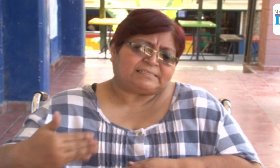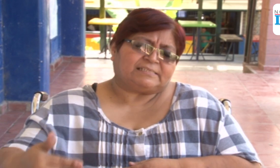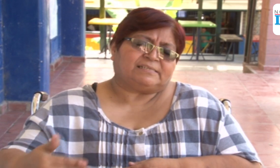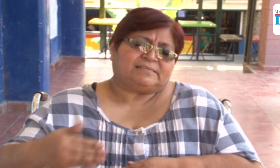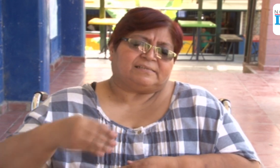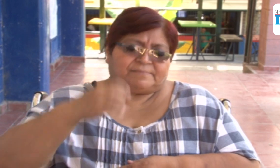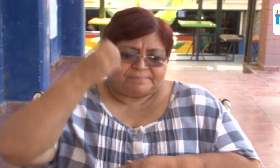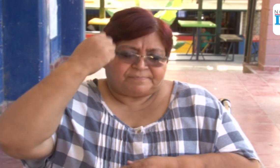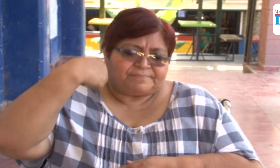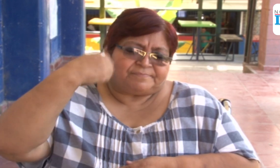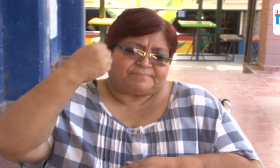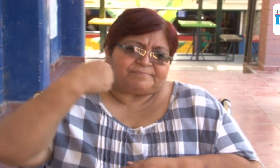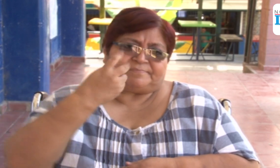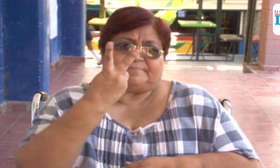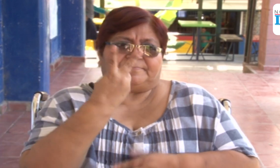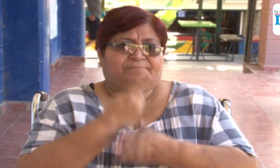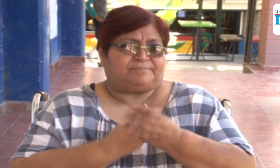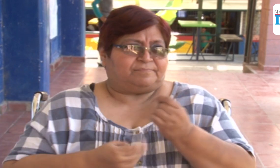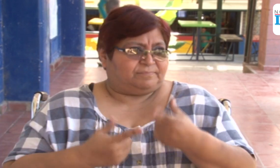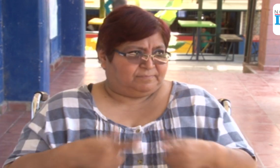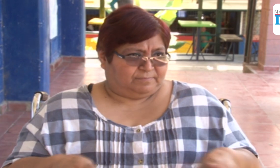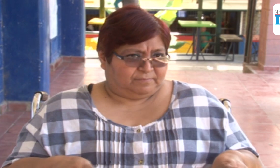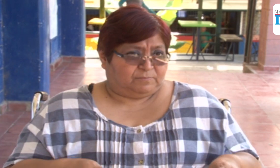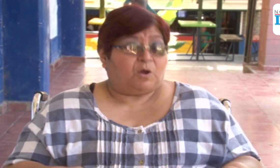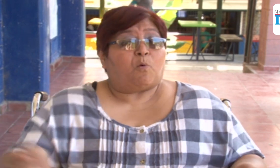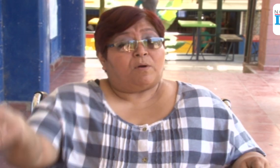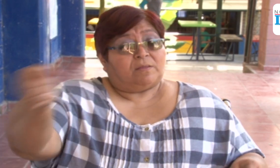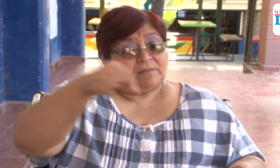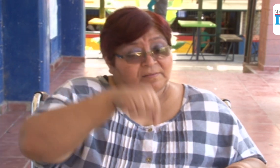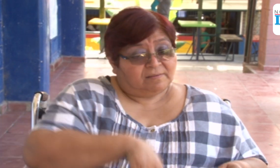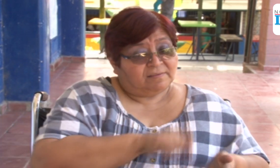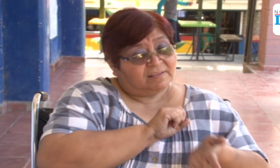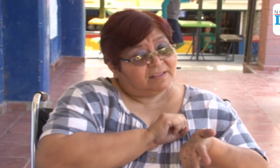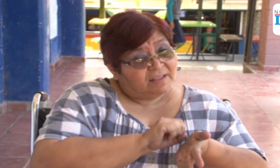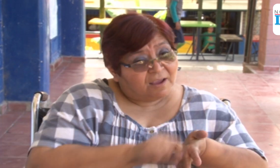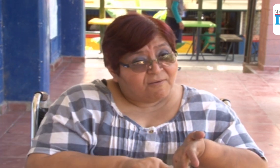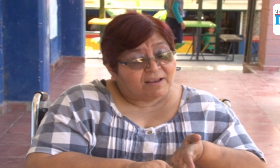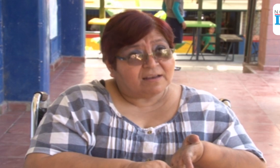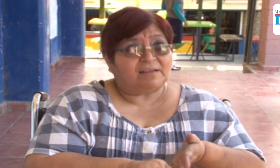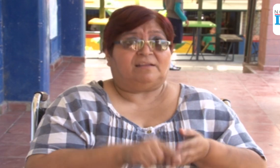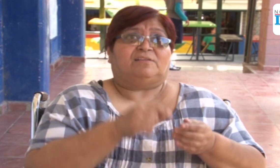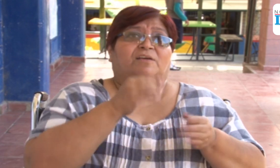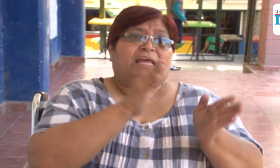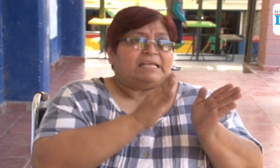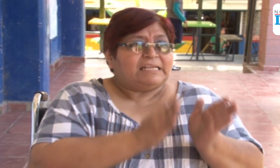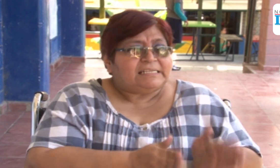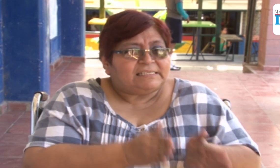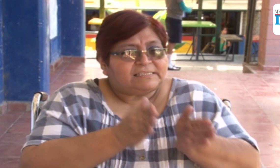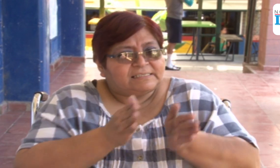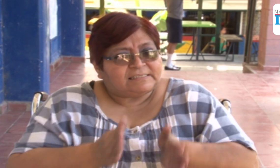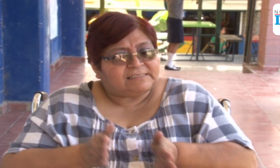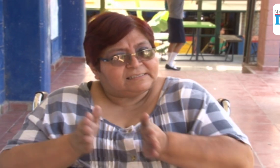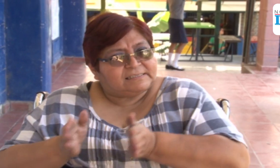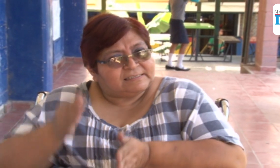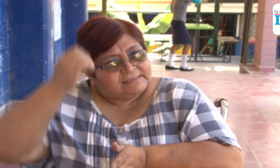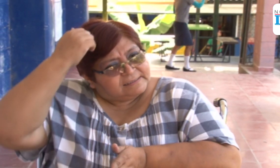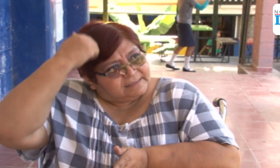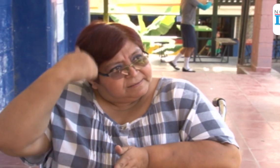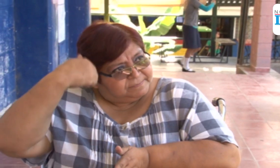Se considera que los sordos son bilingües porque deben navegar el mundo entre dos idiomas, la lengua de señas y el